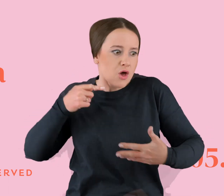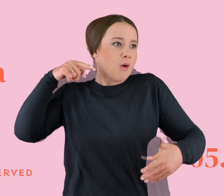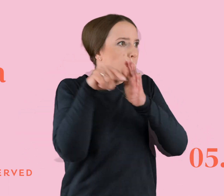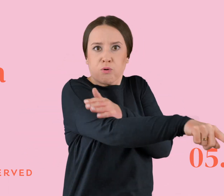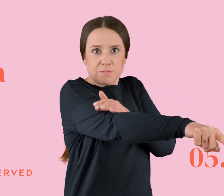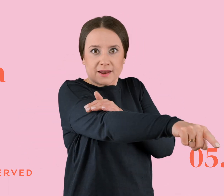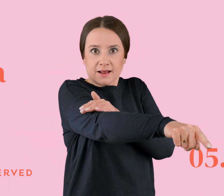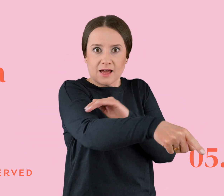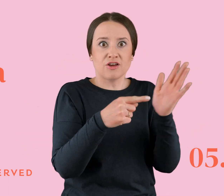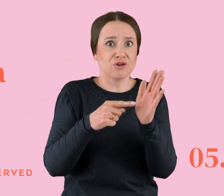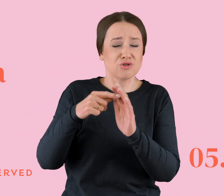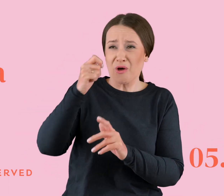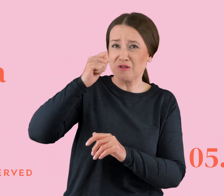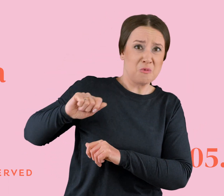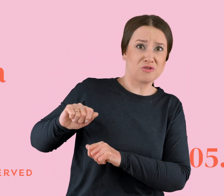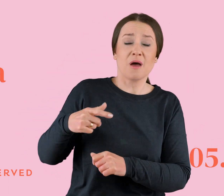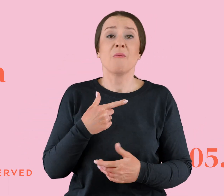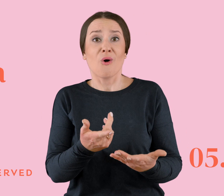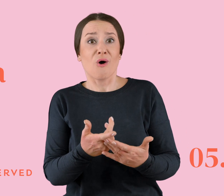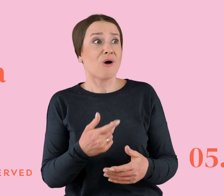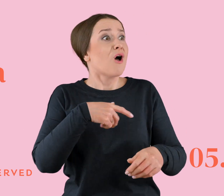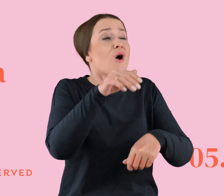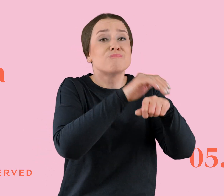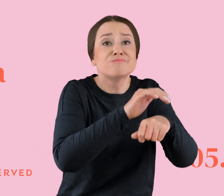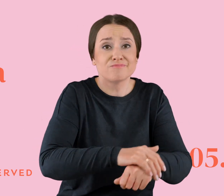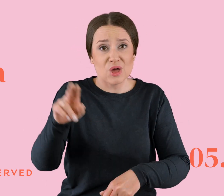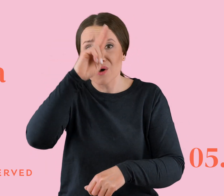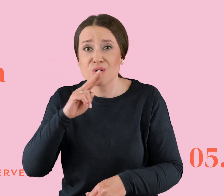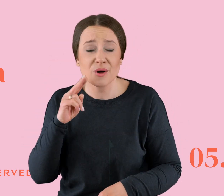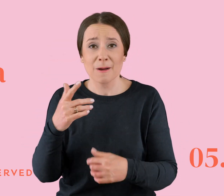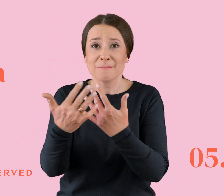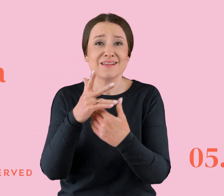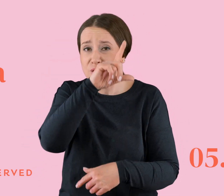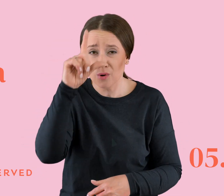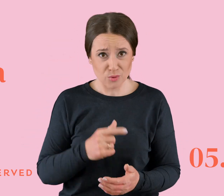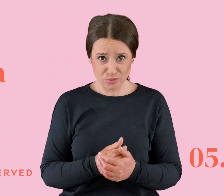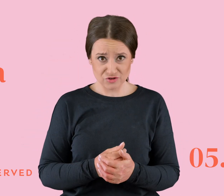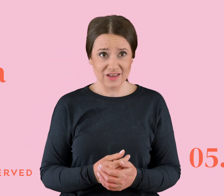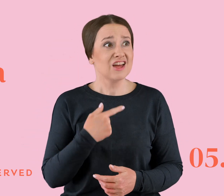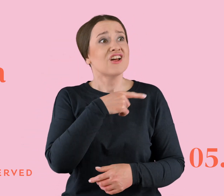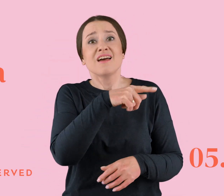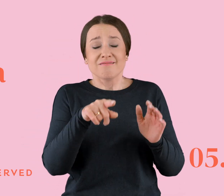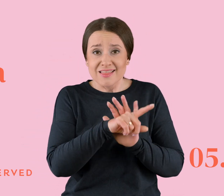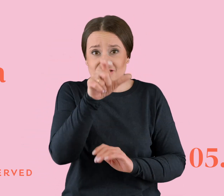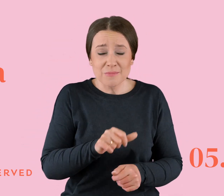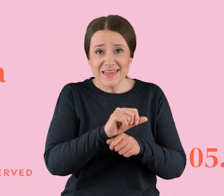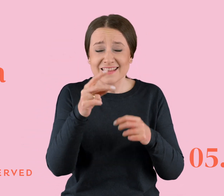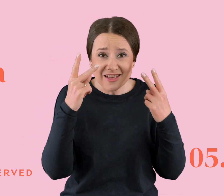twoi przyjaciele, ci rodzice, ci bliscy, ci ludzie, na którym tobie zależy, to po coś oni ci każą odciąć się od tej osoby.